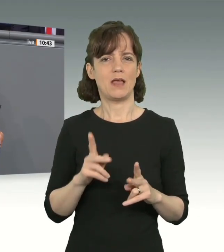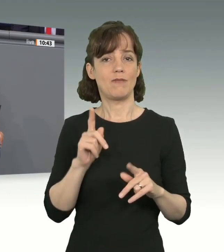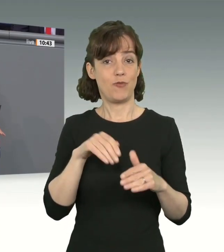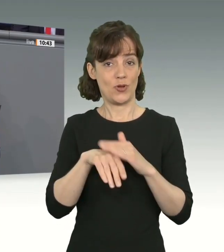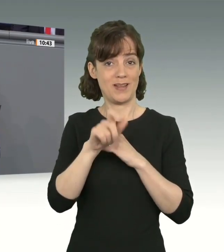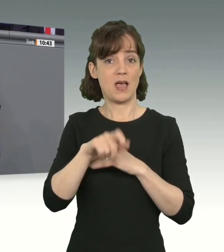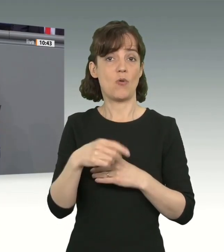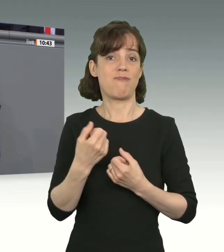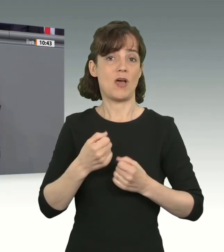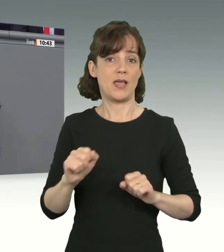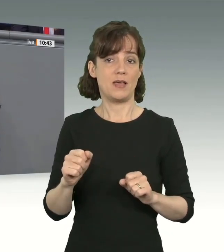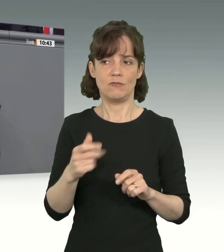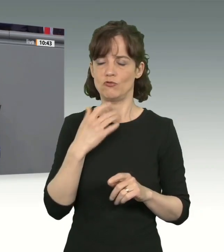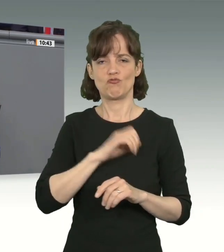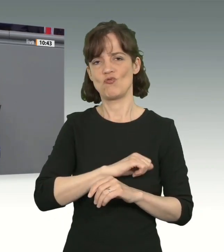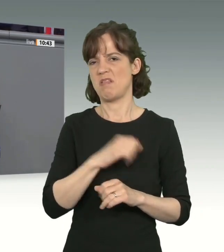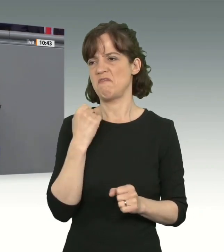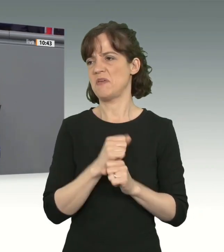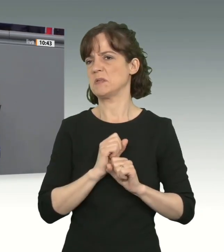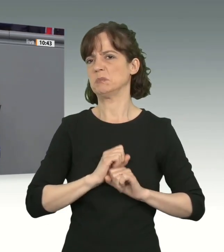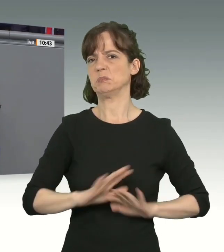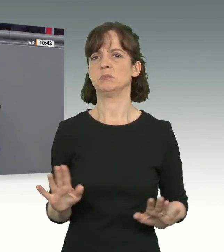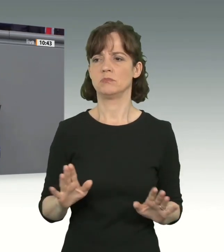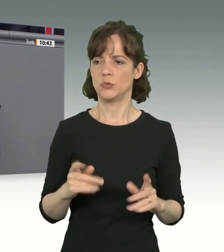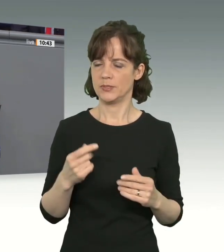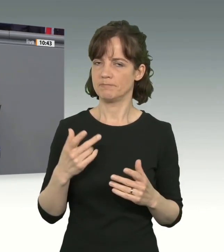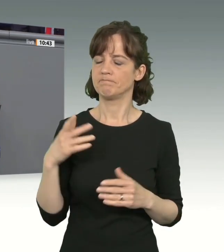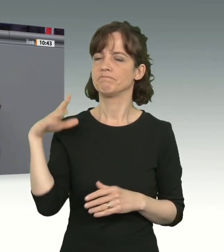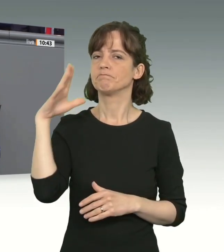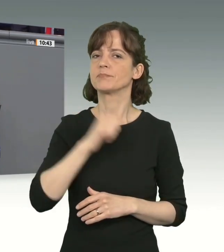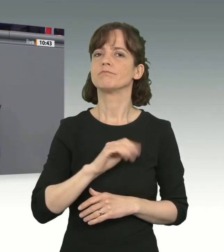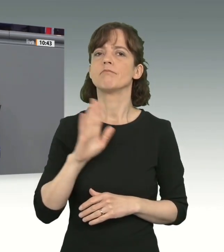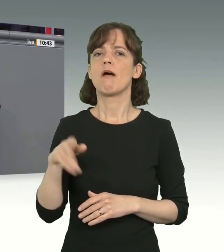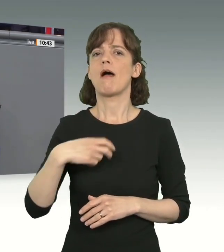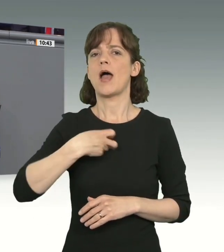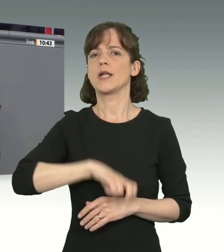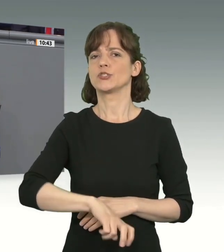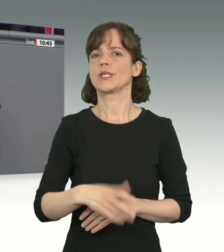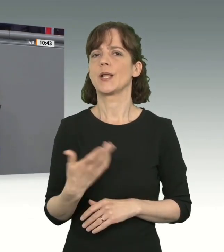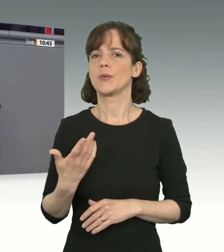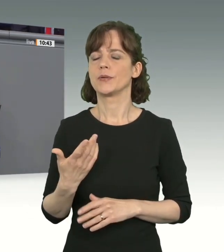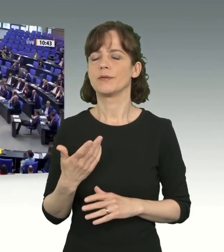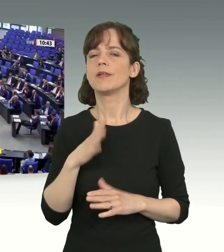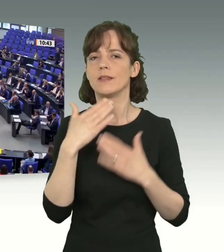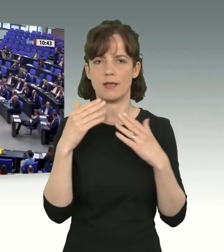wollen, zeigt einmal mehr, wie Sie es mit unserer Fassung halten, meine Damen und Herren. Vielen Dank für Ihre Aufmerksamkeit.